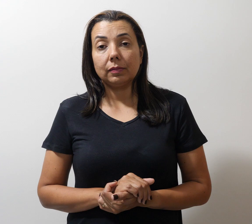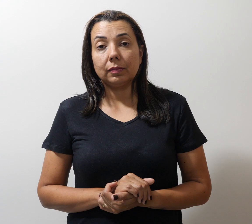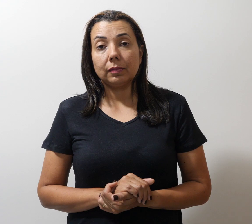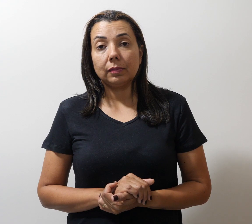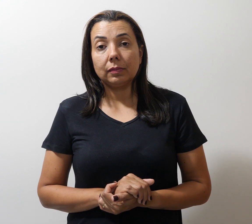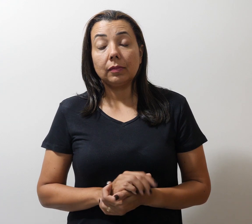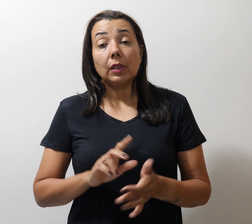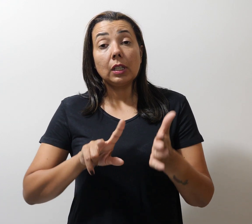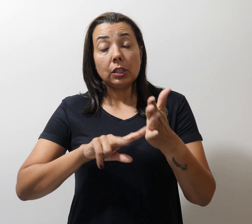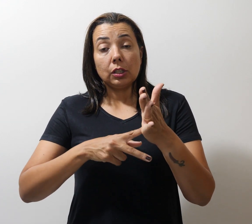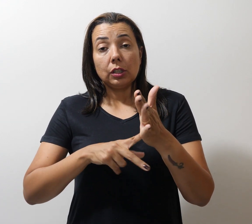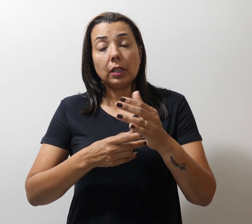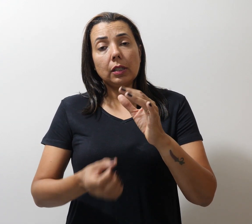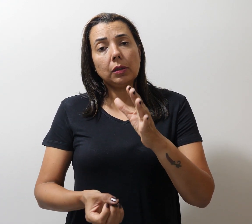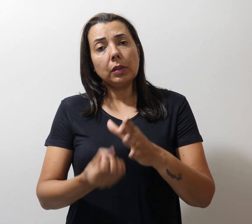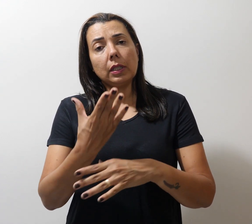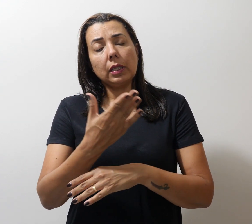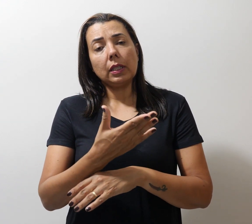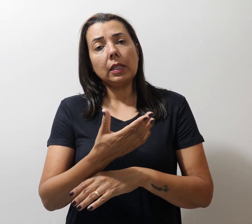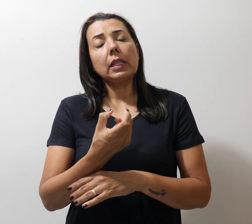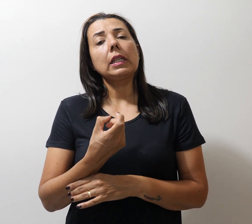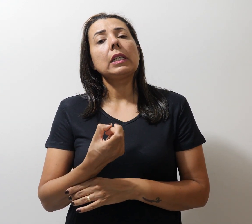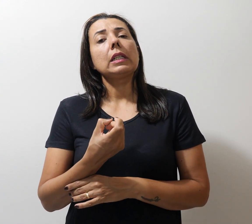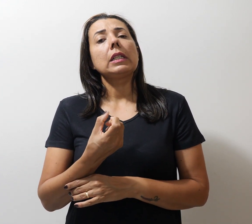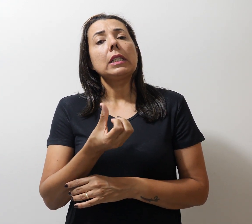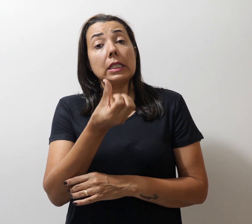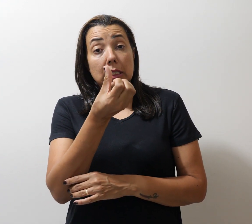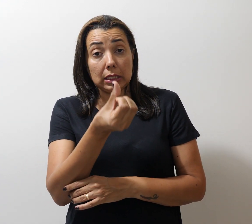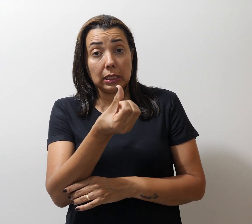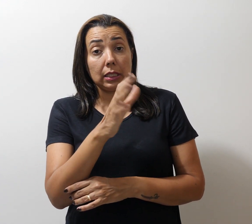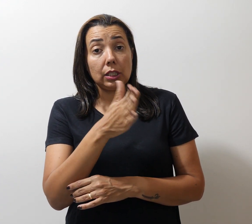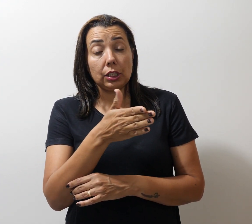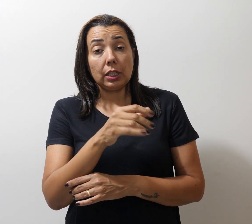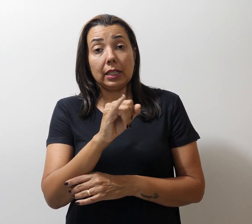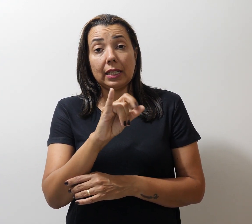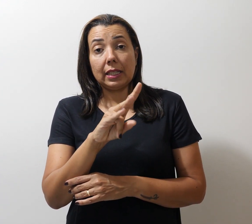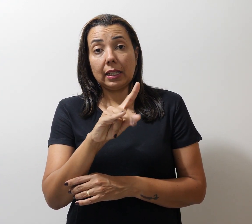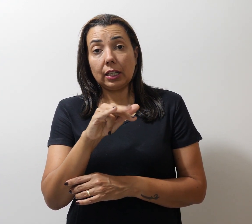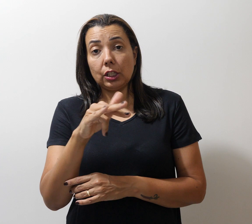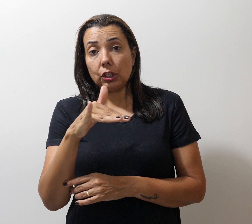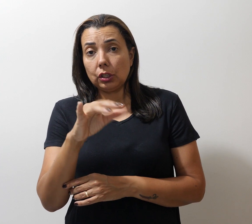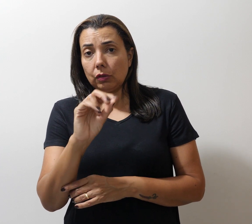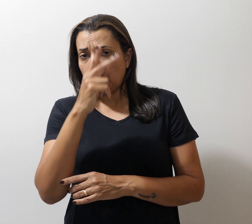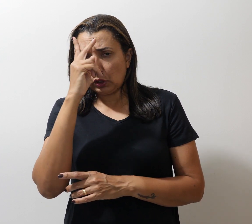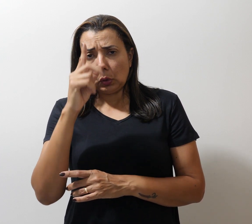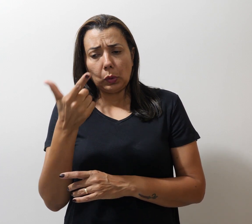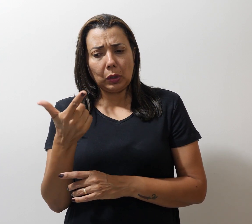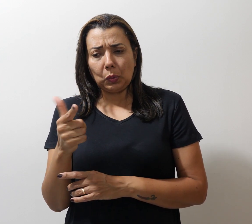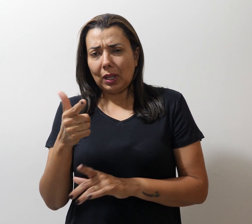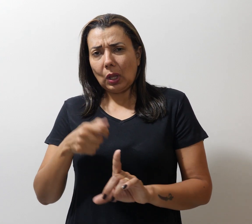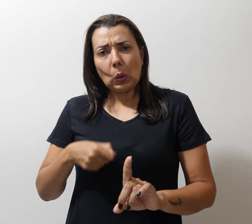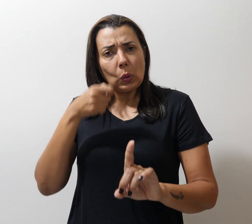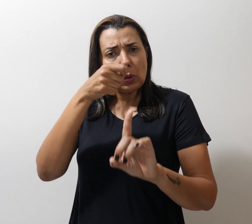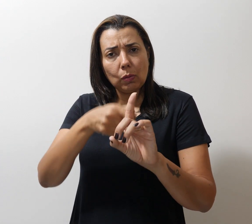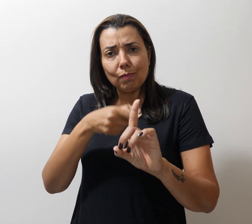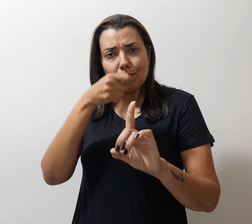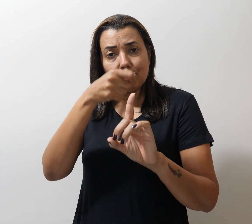Simpro lança 6ª edição do Inativo é quem não luta. O SimproDF